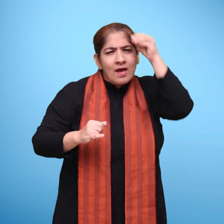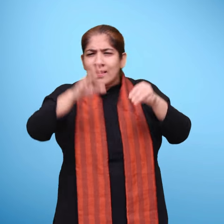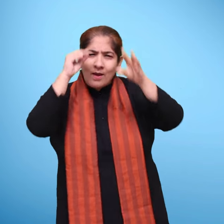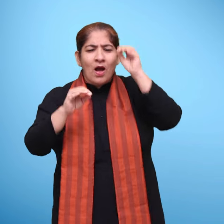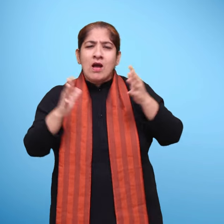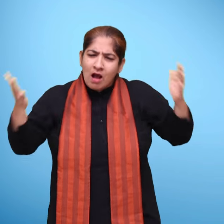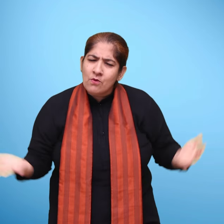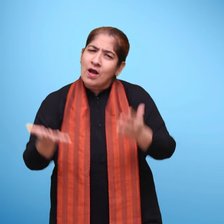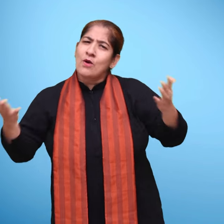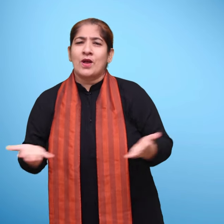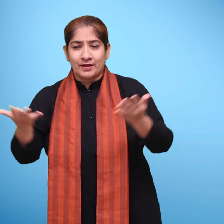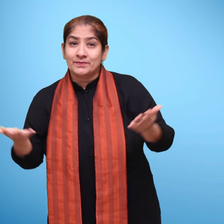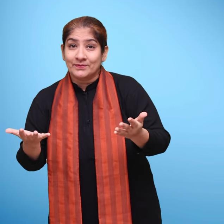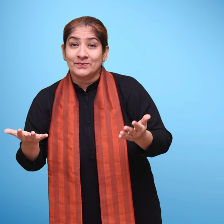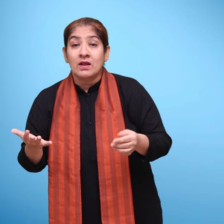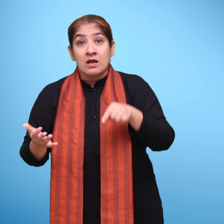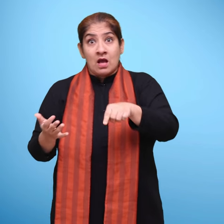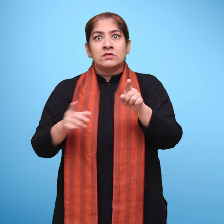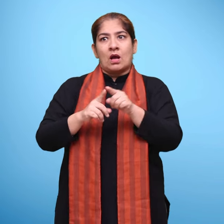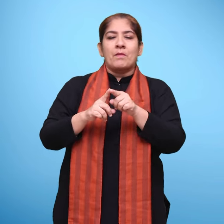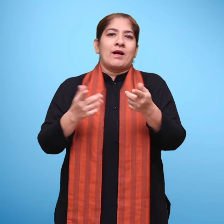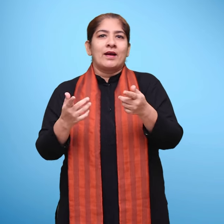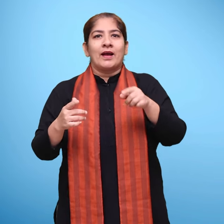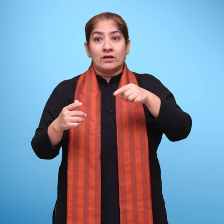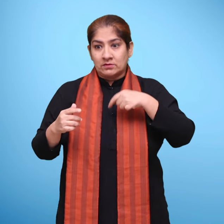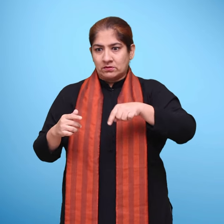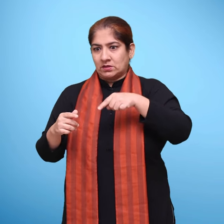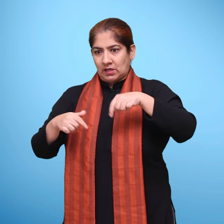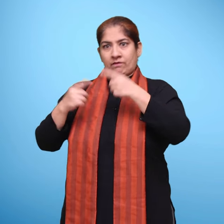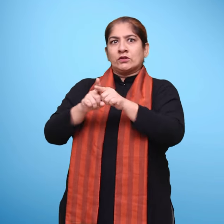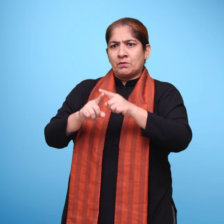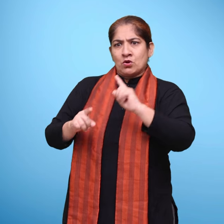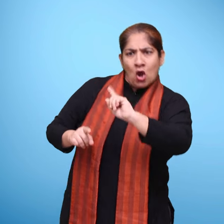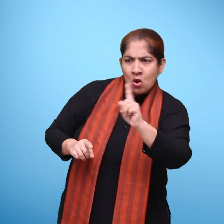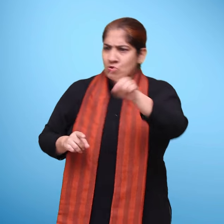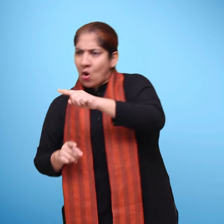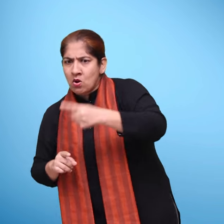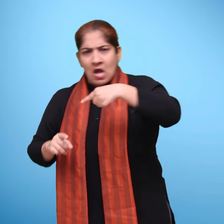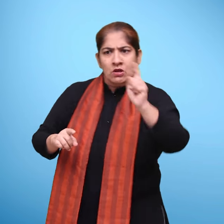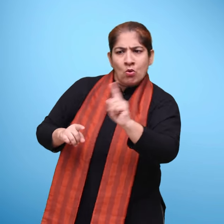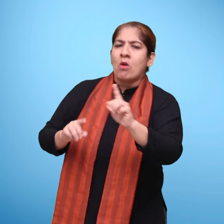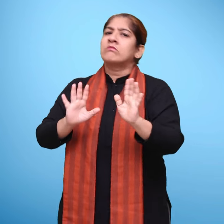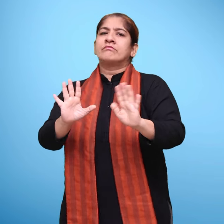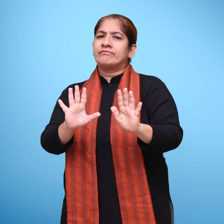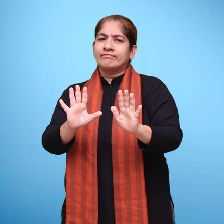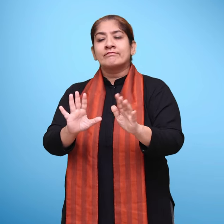करें उन्हें अपनी बात कहने के अफसर दें सही गलत का फैसला ना लेते हुए बच्चों के साथ एक